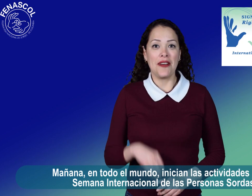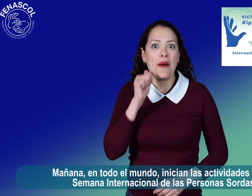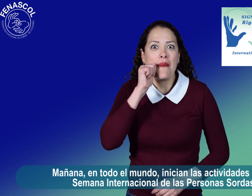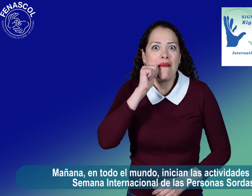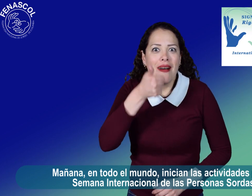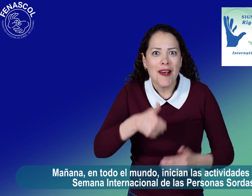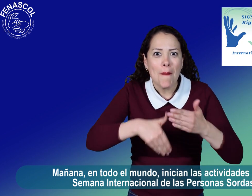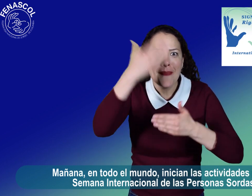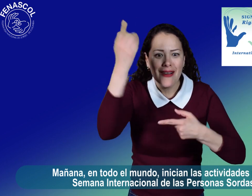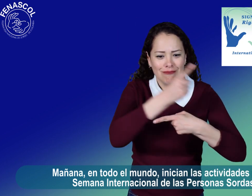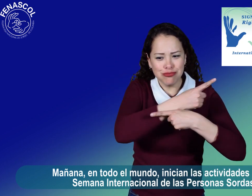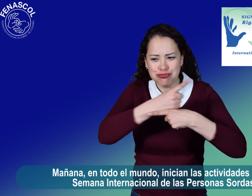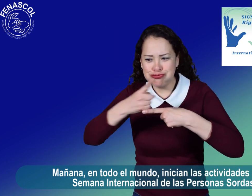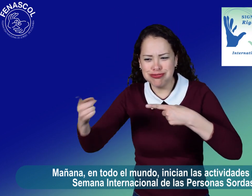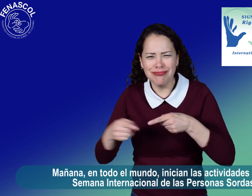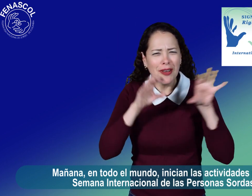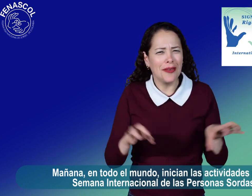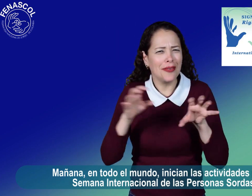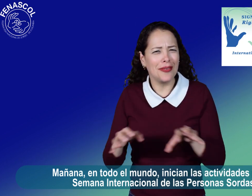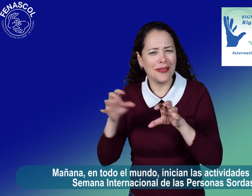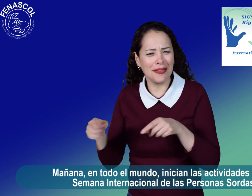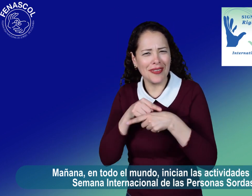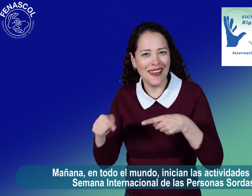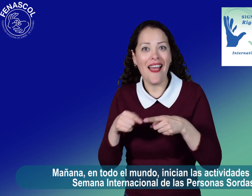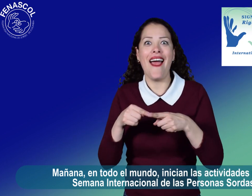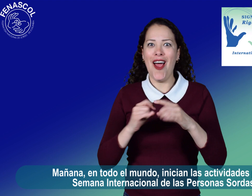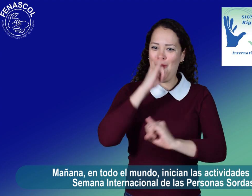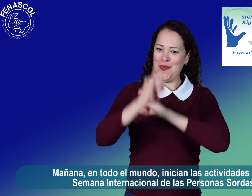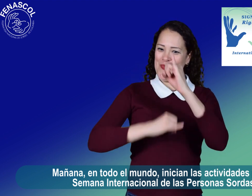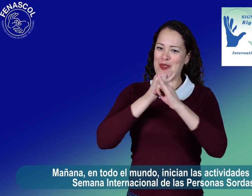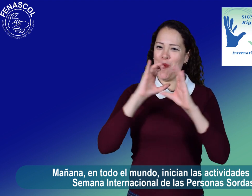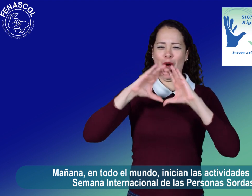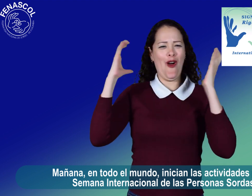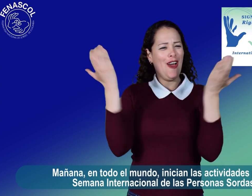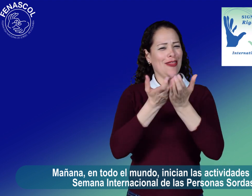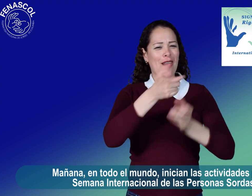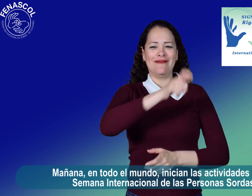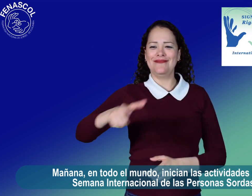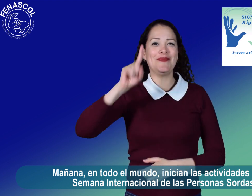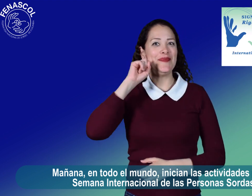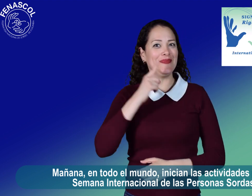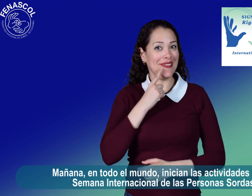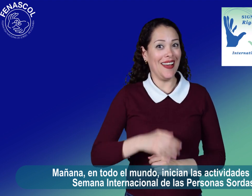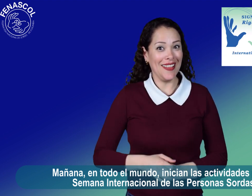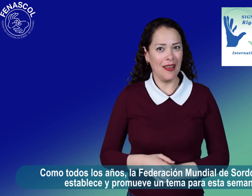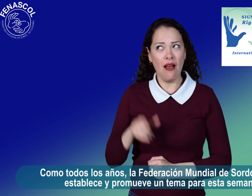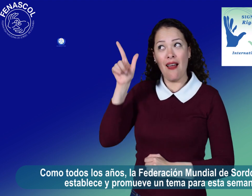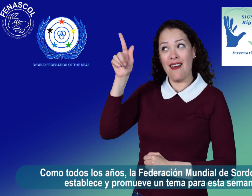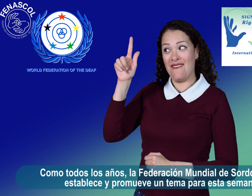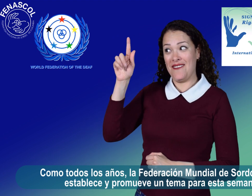Mañana, en todo el mundo, inician las actividades por la Semana Internacional de las Personas Sordas. Como todos los años,